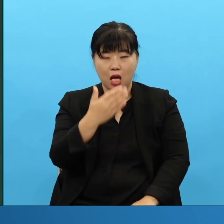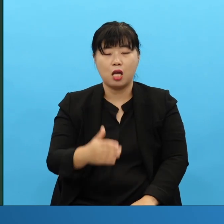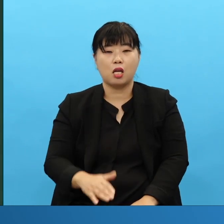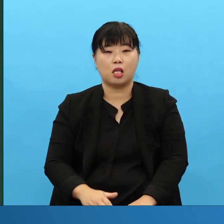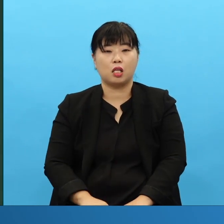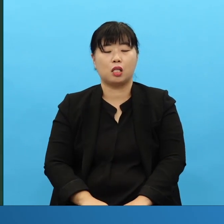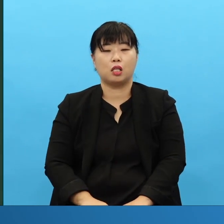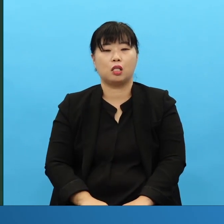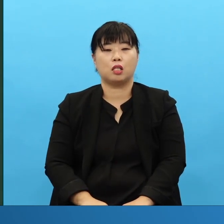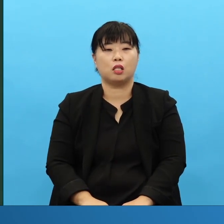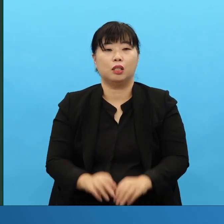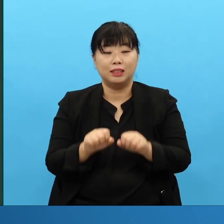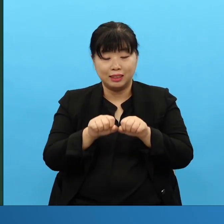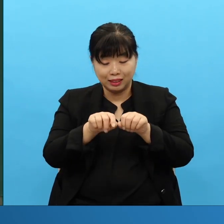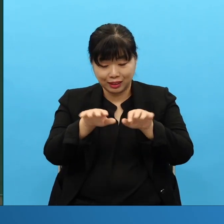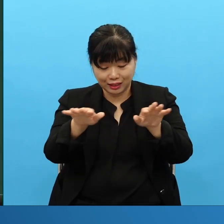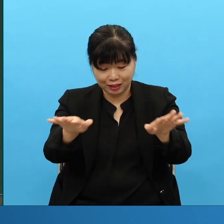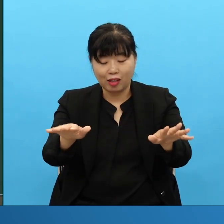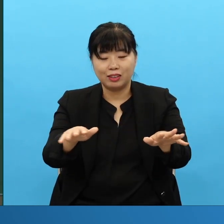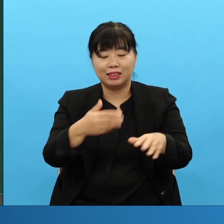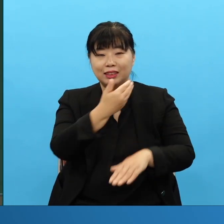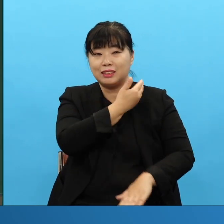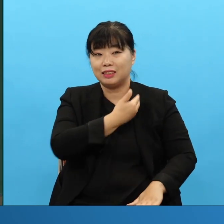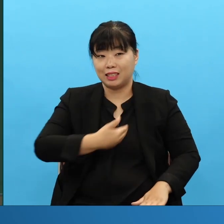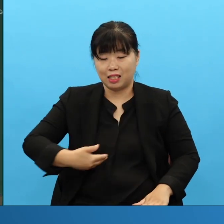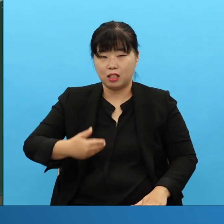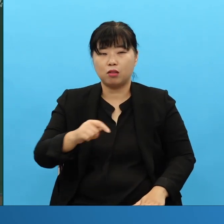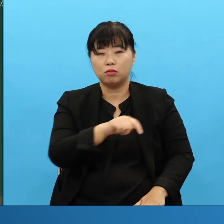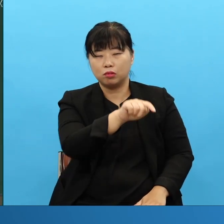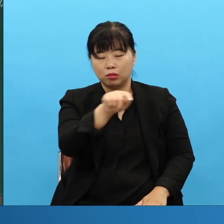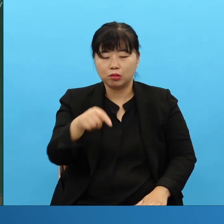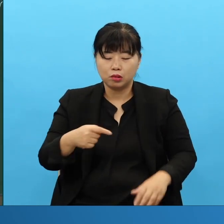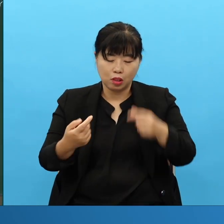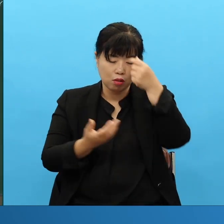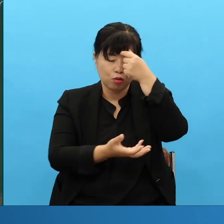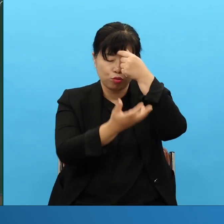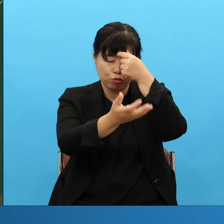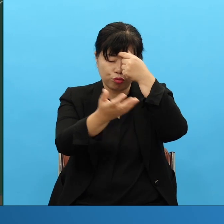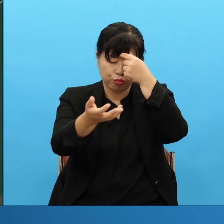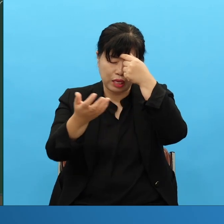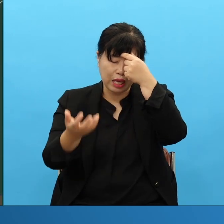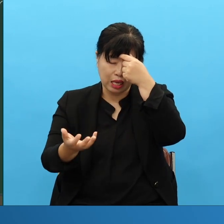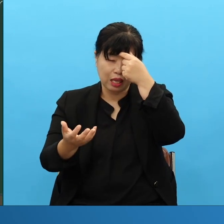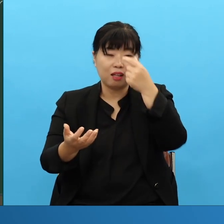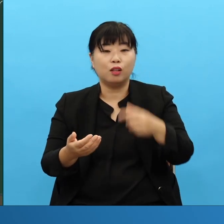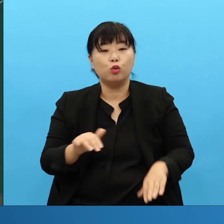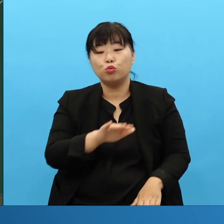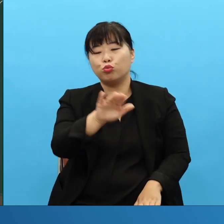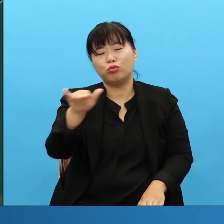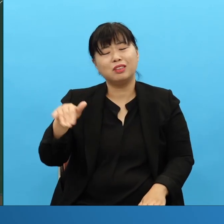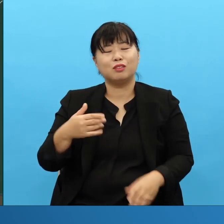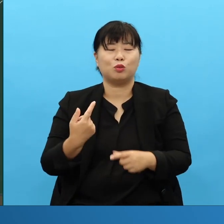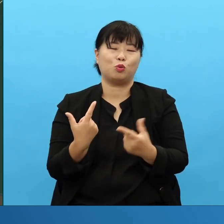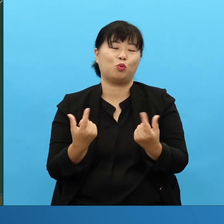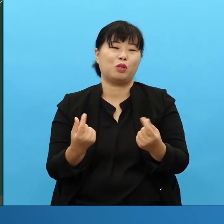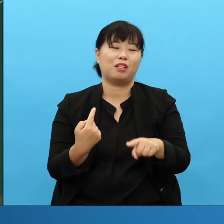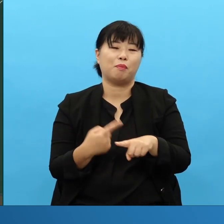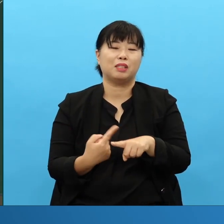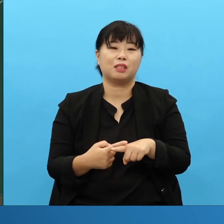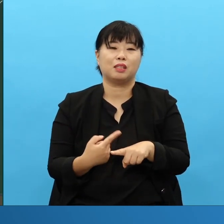헛어진 제자들은 이 부분이 더 와닿는 것이지 우리 모두가 다 순례자인데 특히 복음 못 전하는 나라에